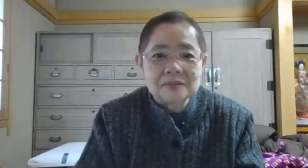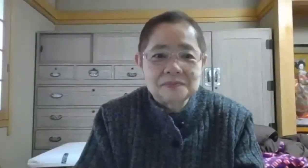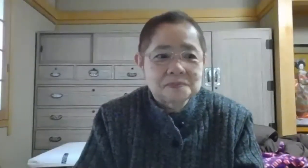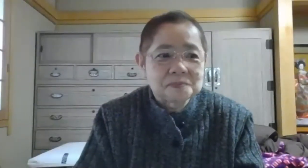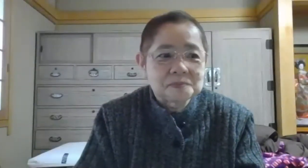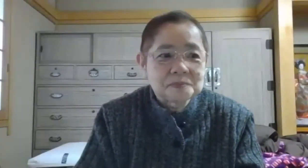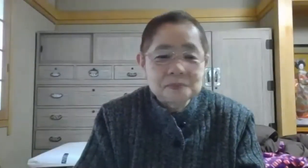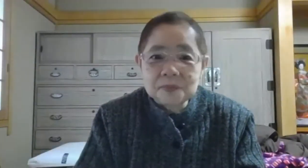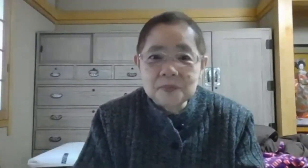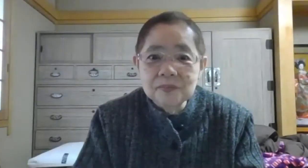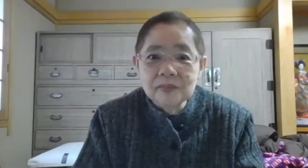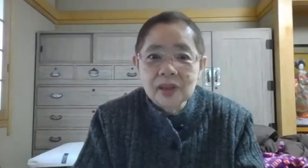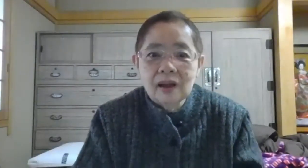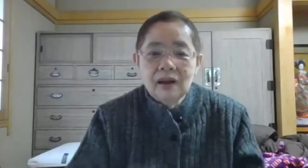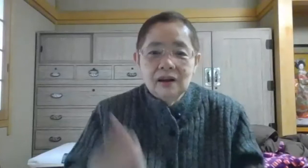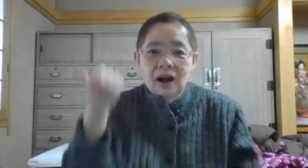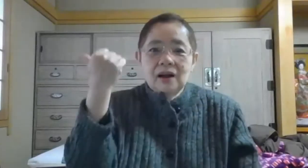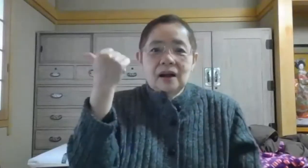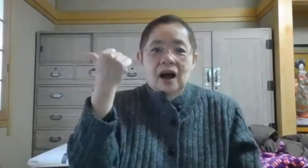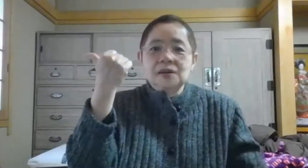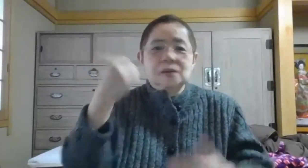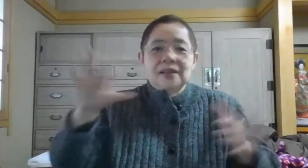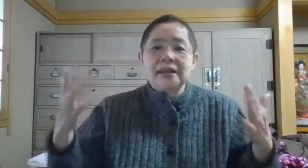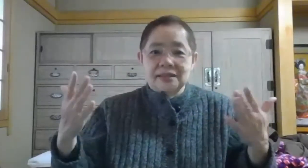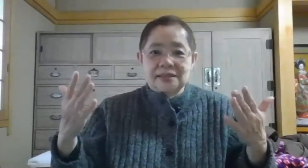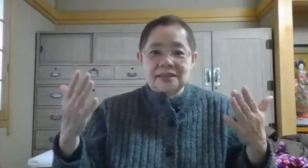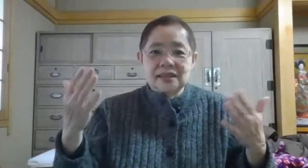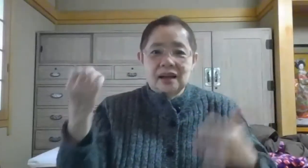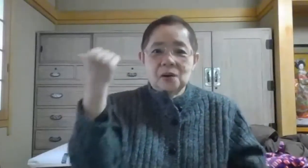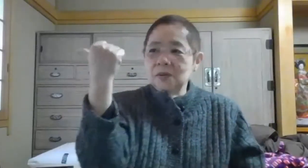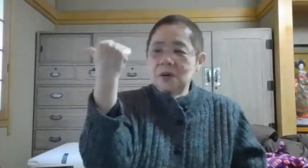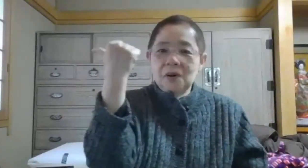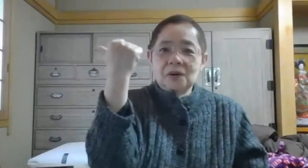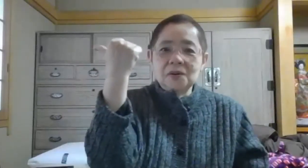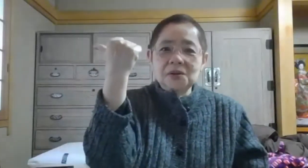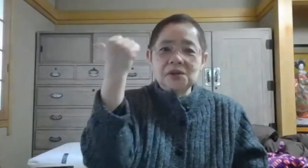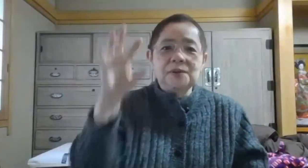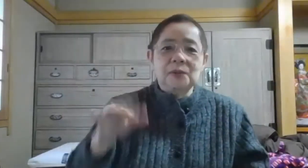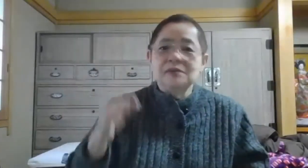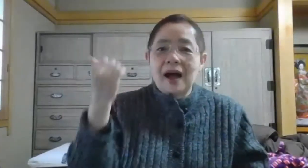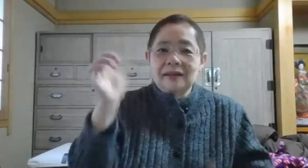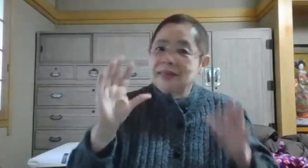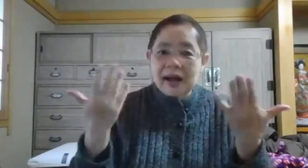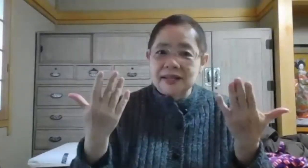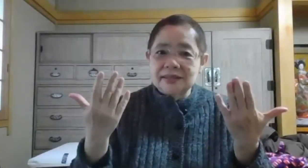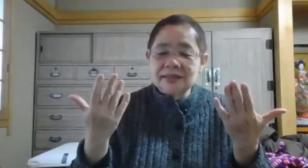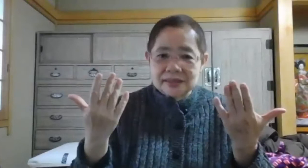これ裏だと何なんですか?あの、ないです。この指文字はないです。